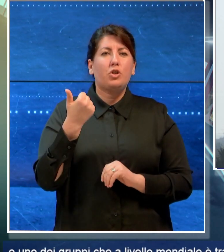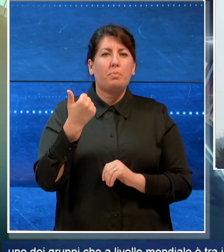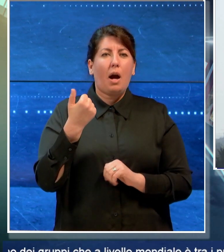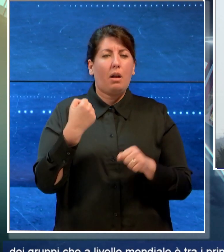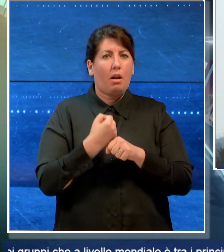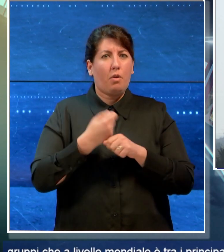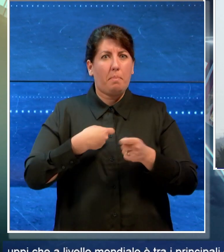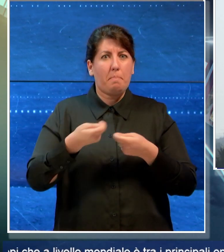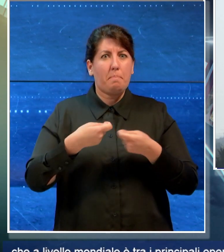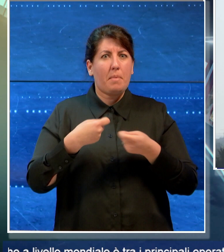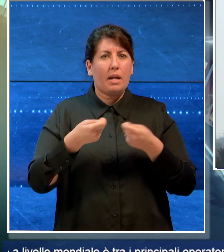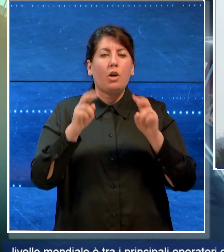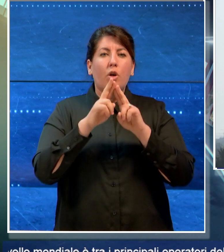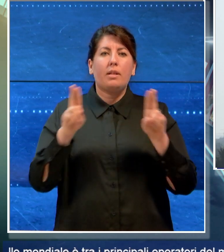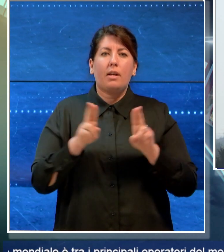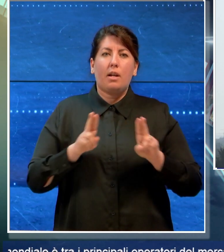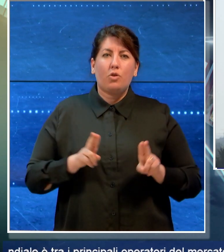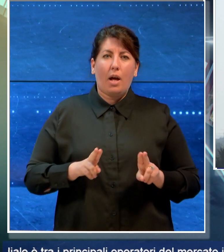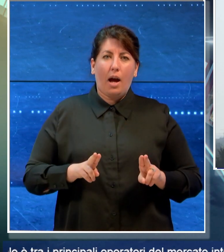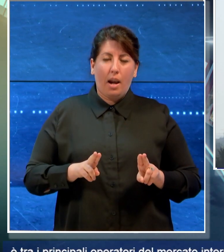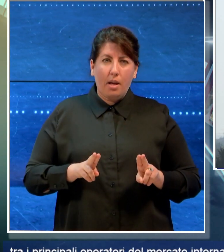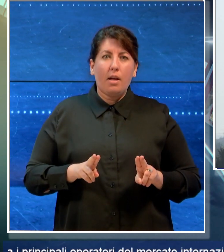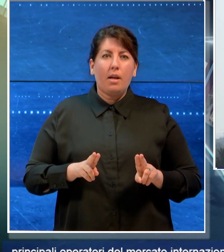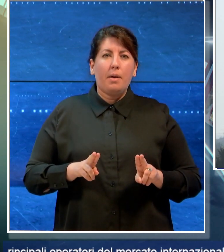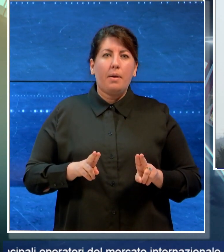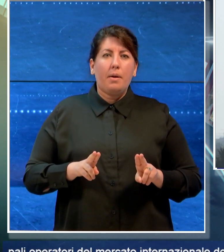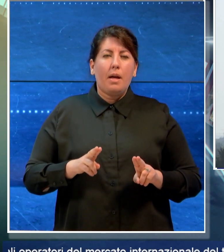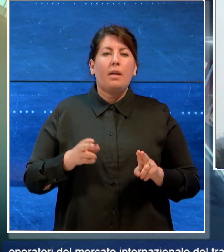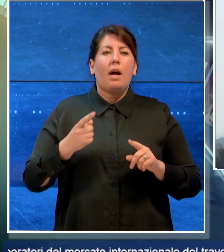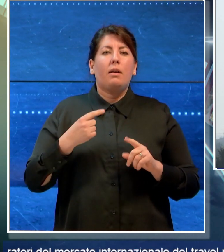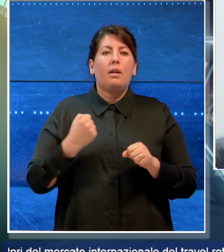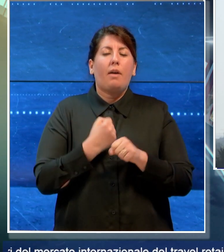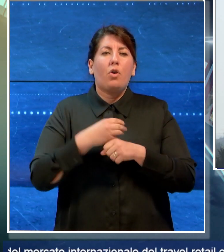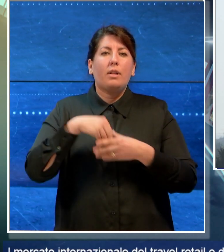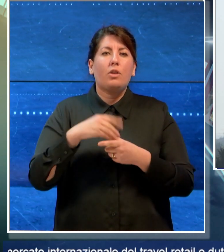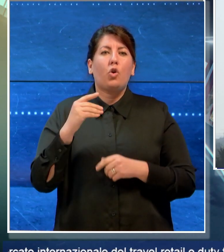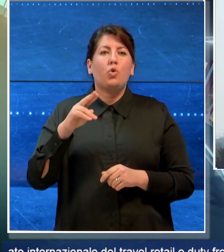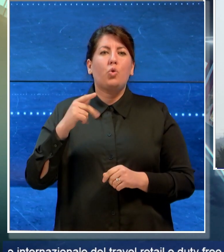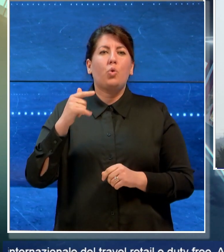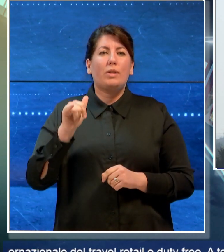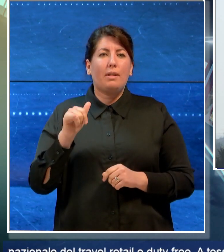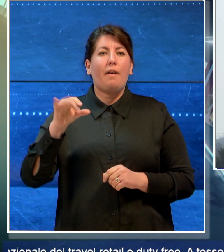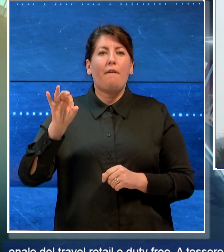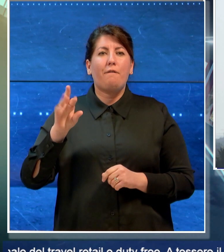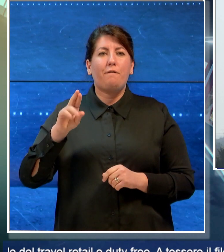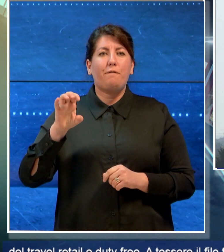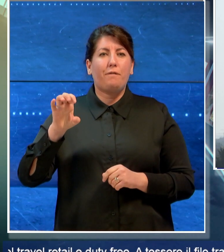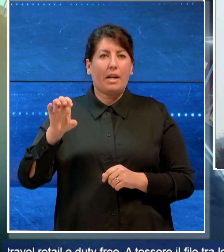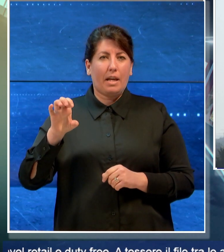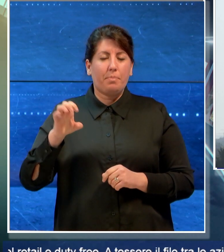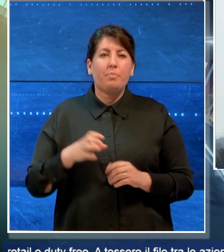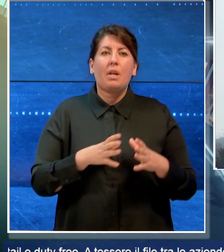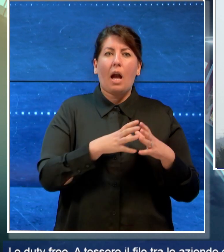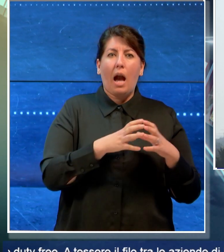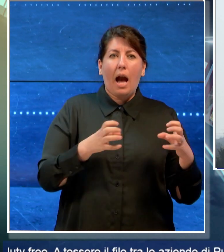mercato internazionale del duty free. A tessere il filo fra le